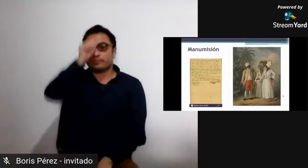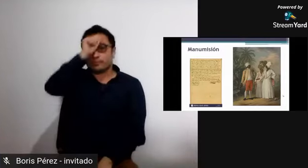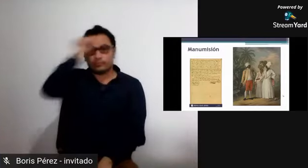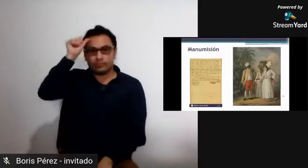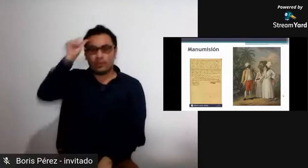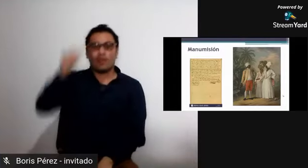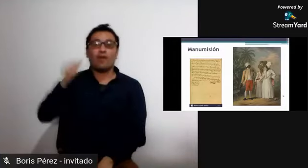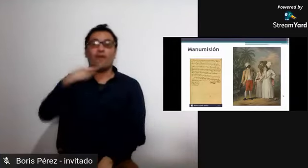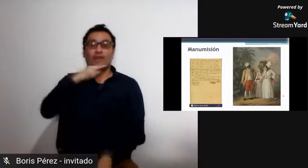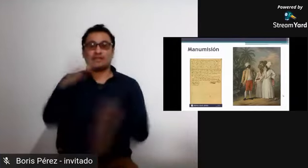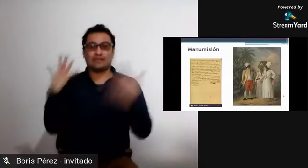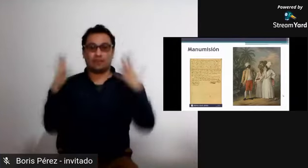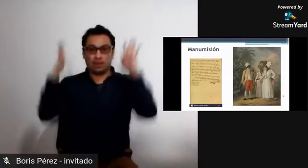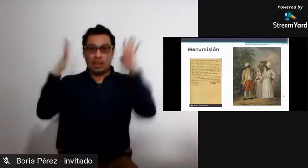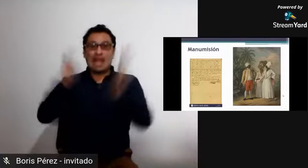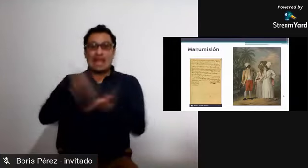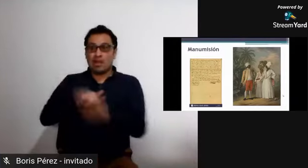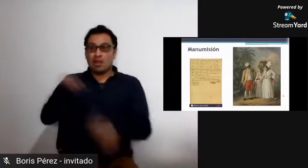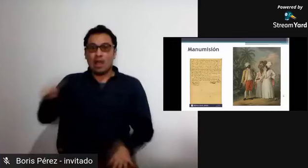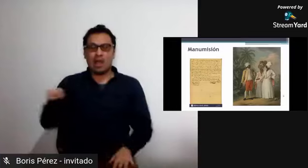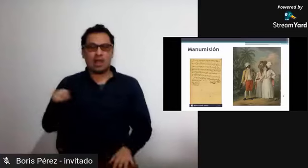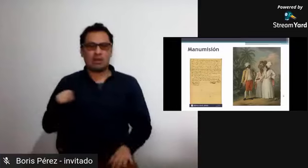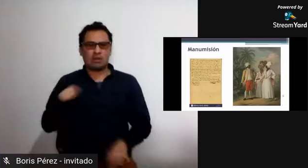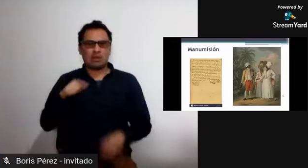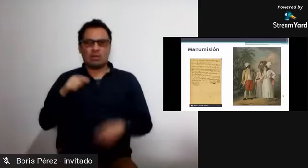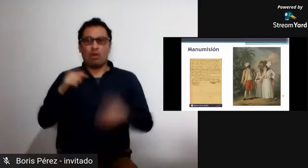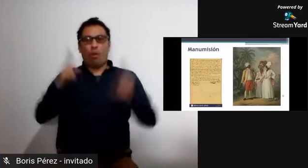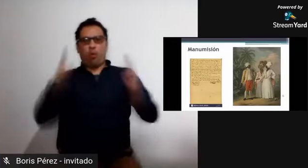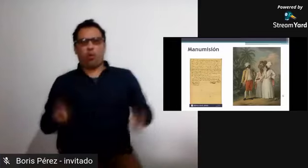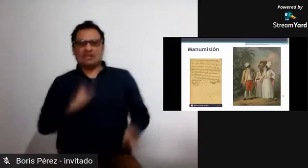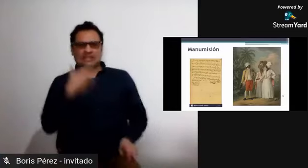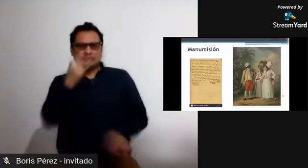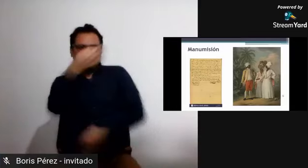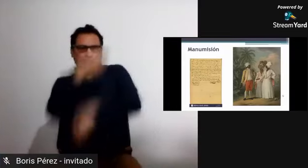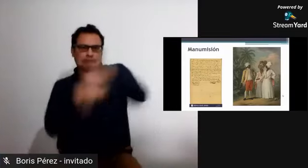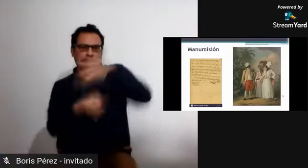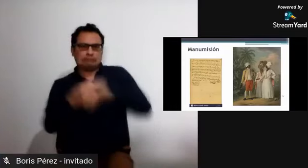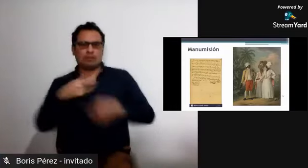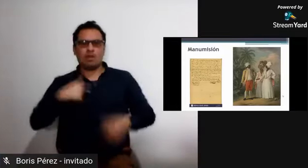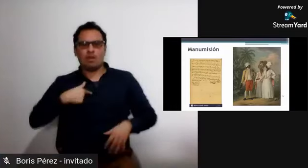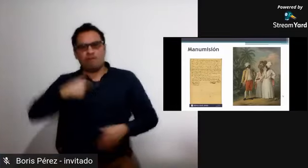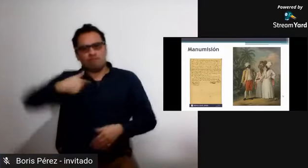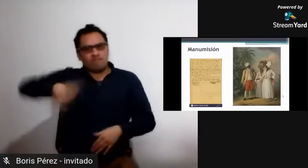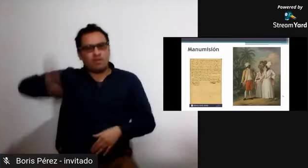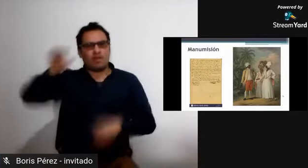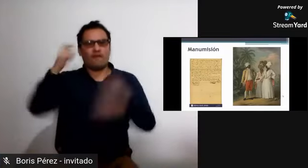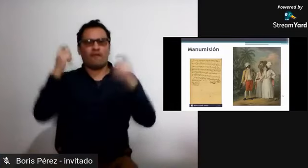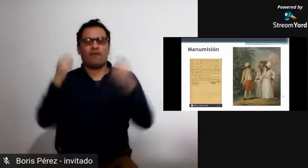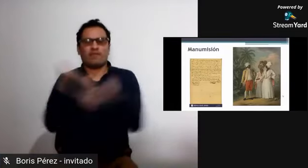¿sí? Entonces, los domingos, como un día festivo...